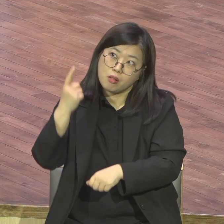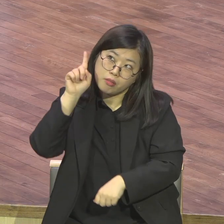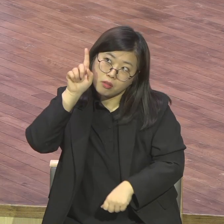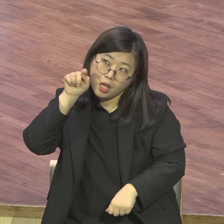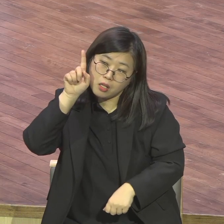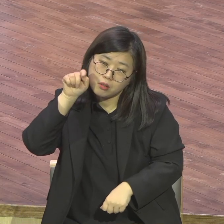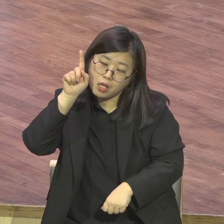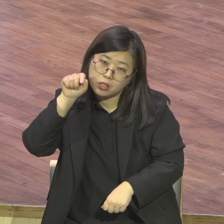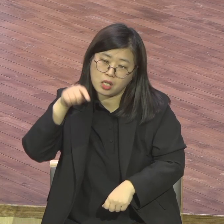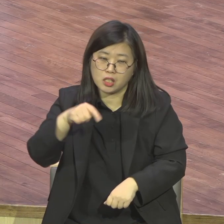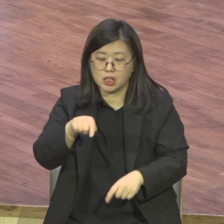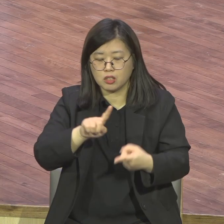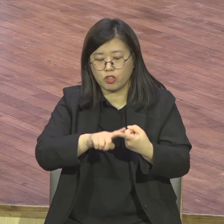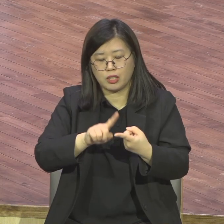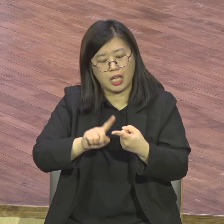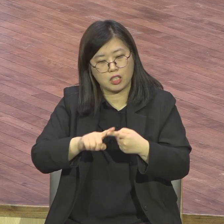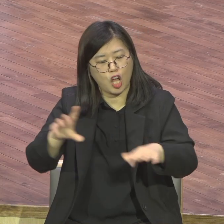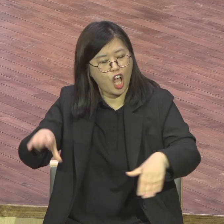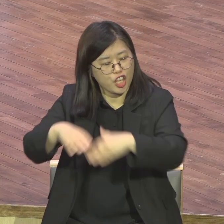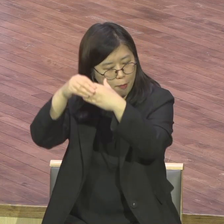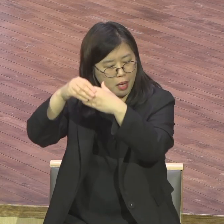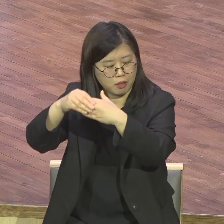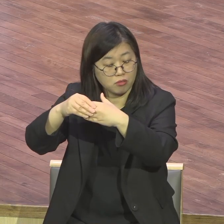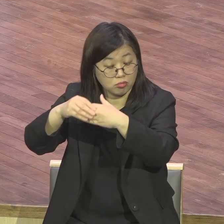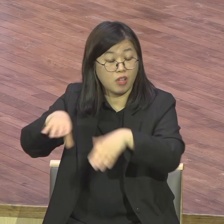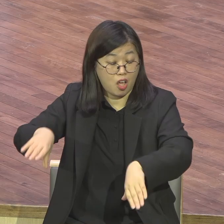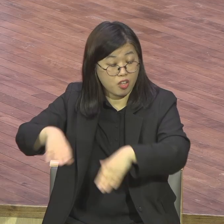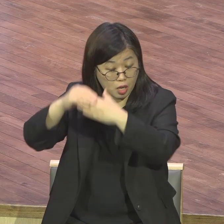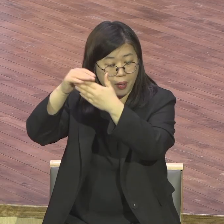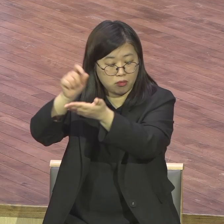우유 어디 우유입니까 무슨 남량분유가